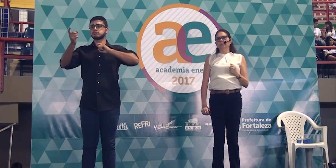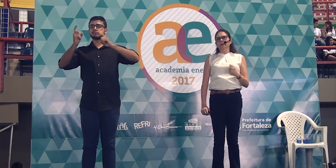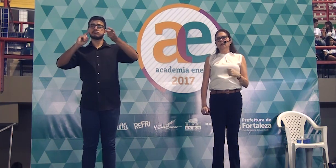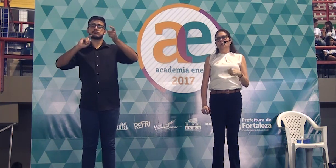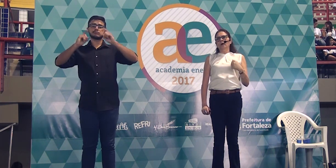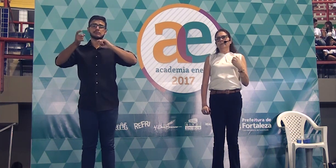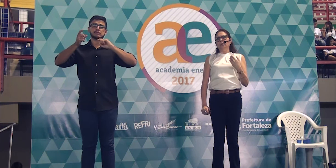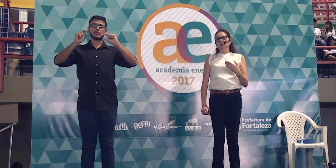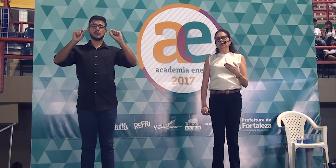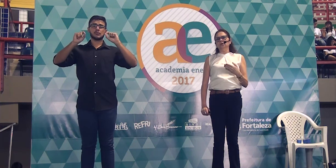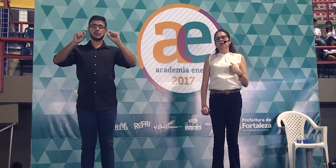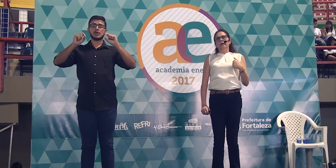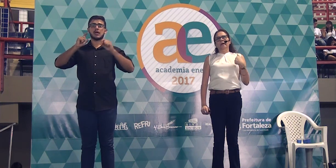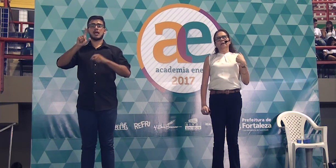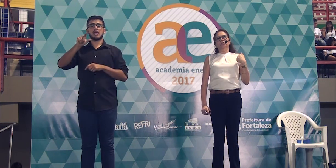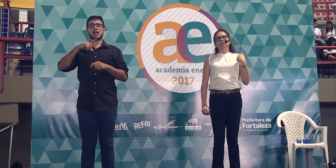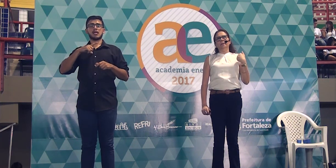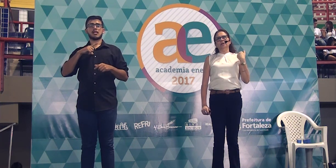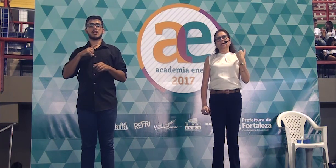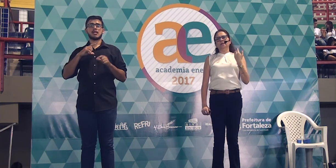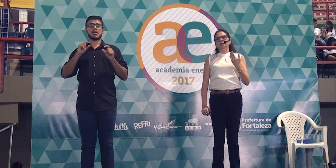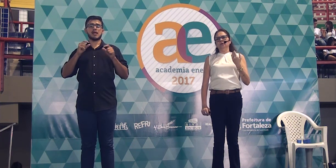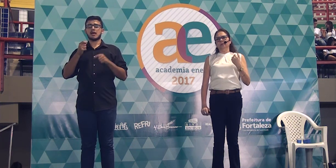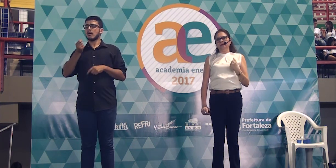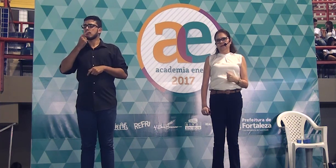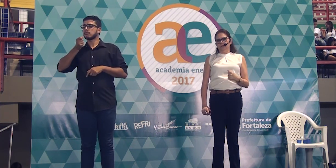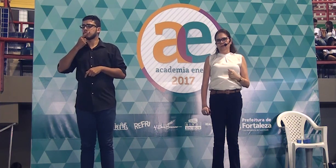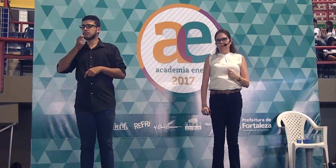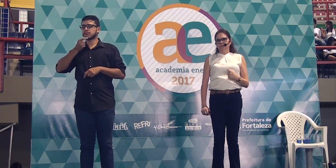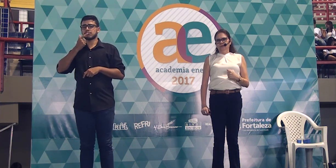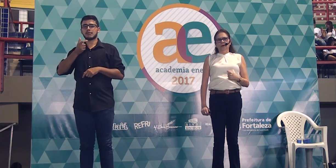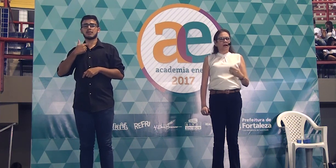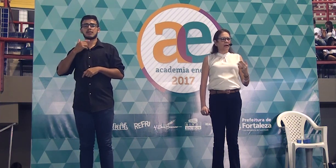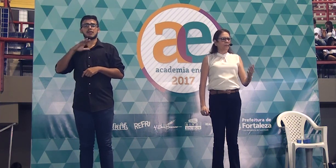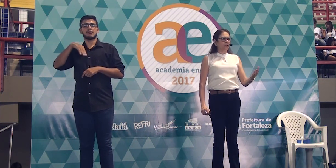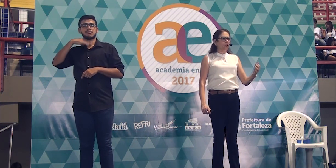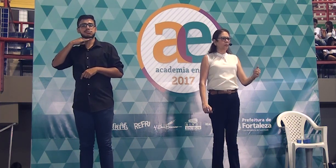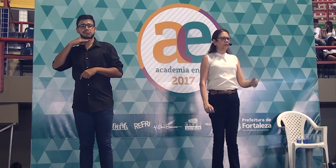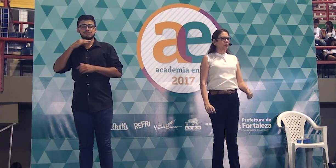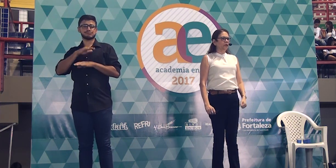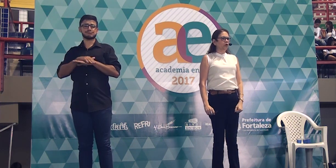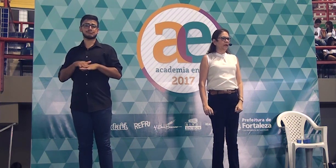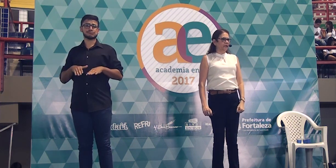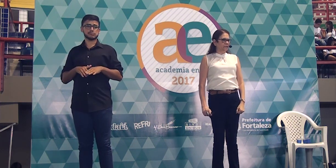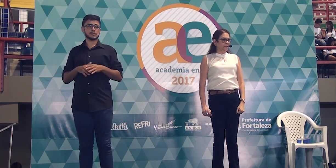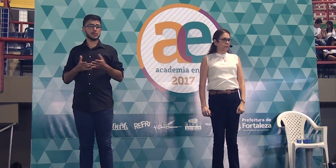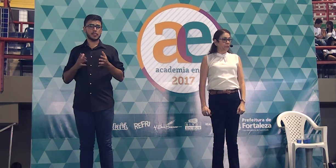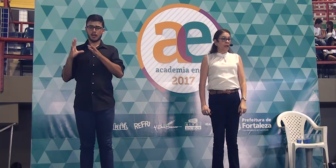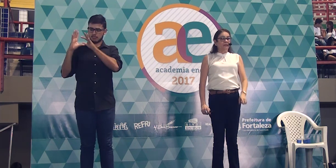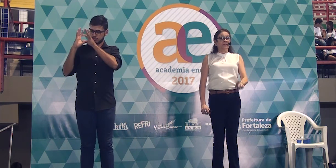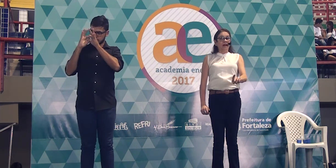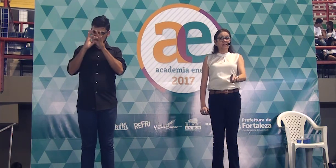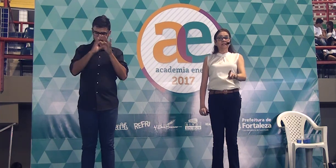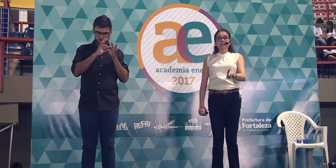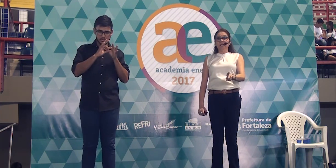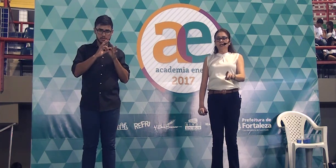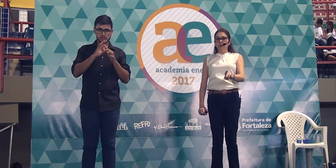sobre o abuso da medicação no Brasil. Eu acabei de cometer uma incoerência.